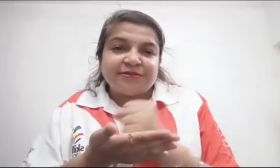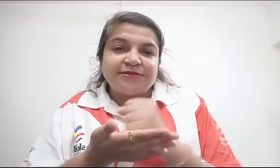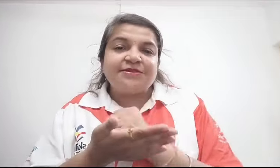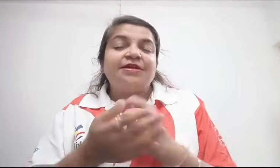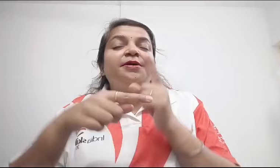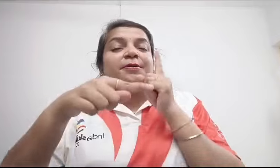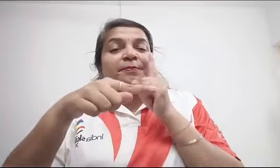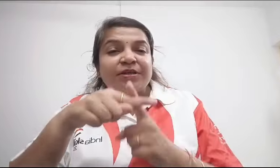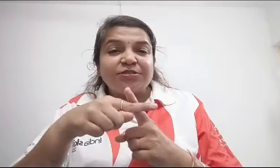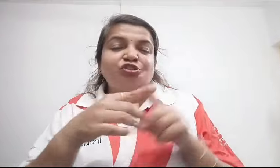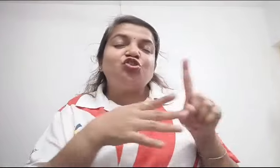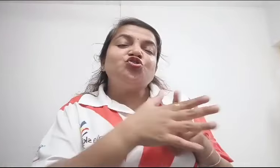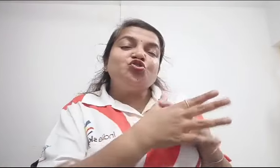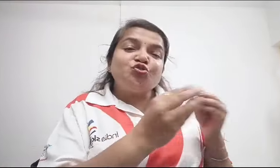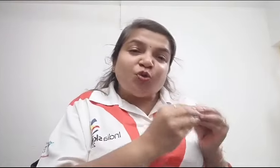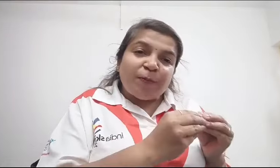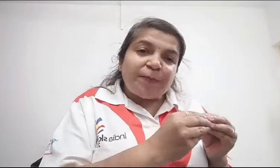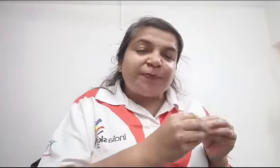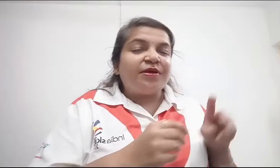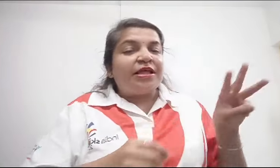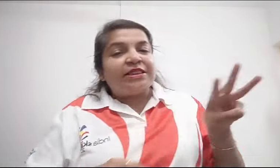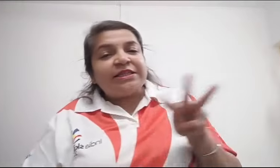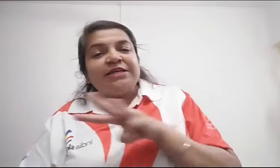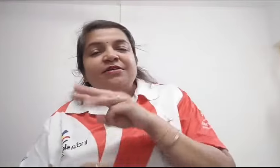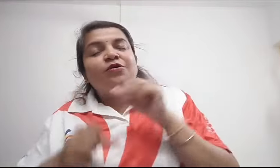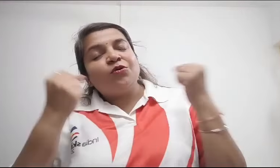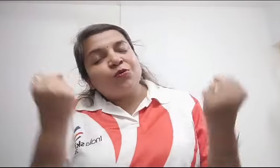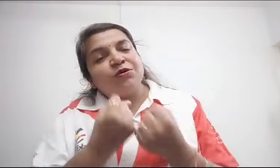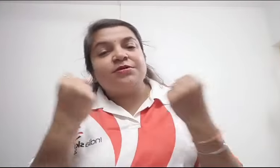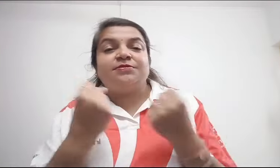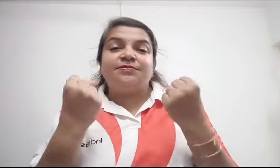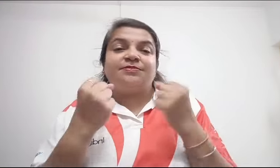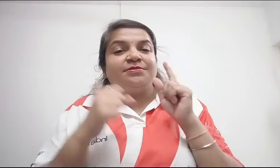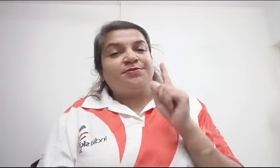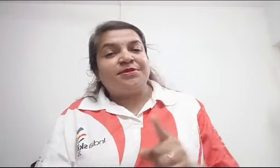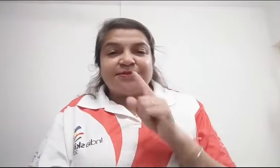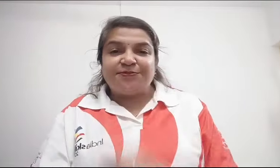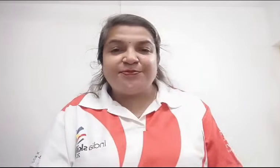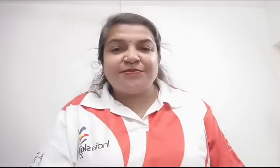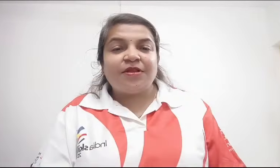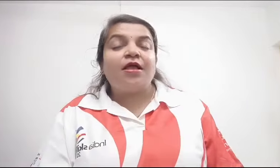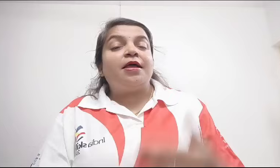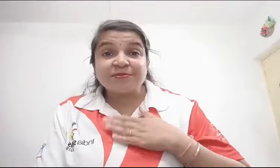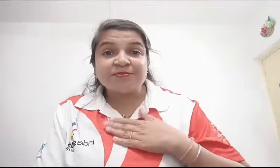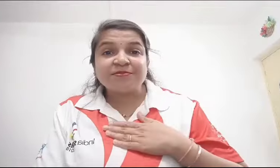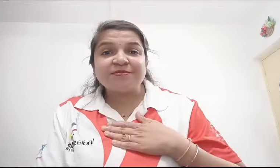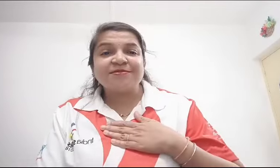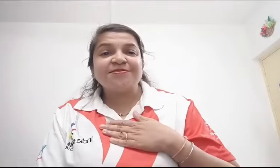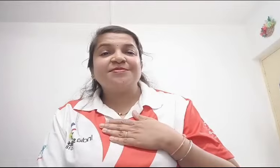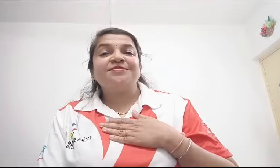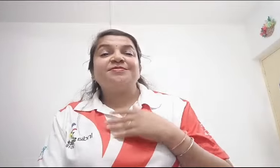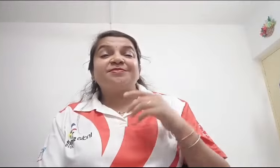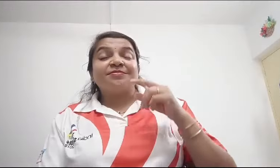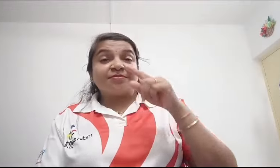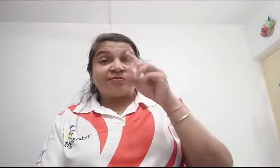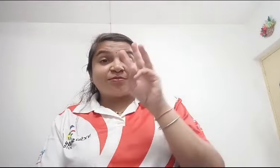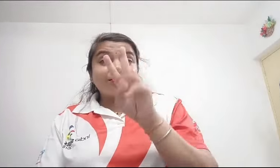नौन ग्राइंटेवल थी, लेकिन मैंने वो जॉब शुरू किया क्योंकि उससे मेरे फैमिली को थोड़ा मदद कोने का मुझे 2024